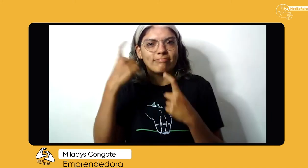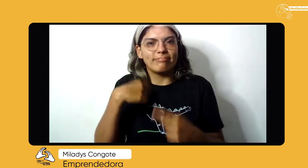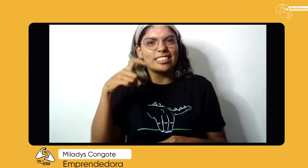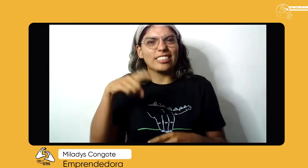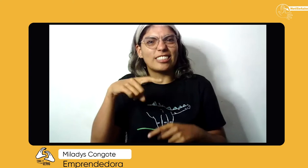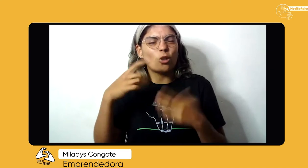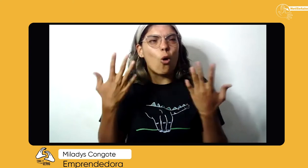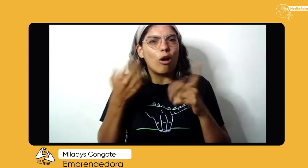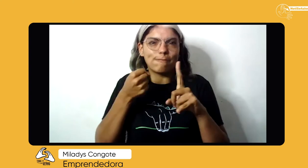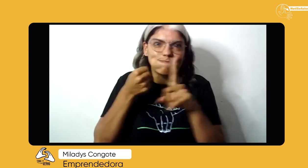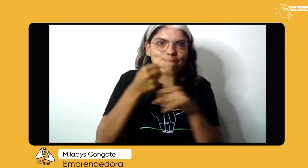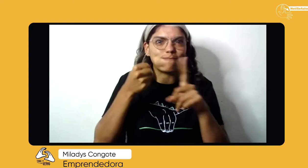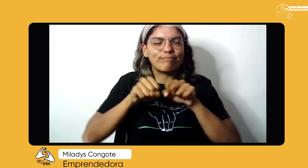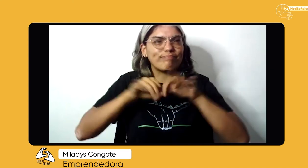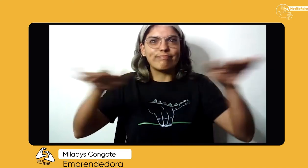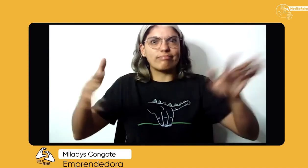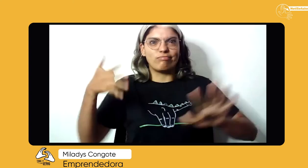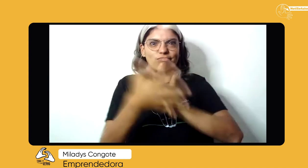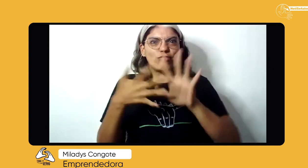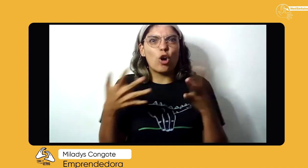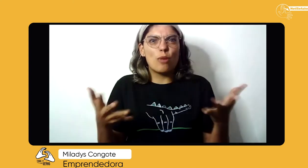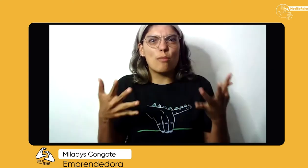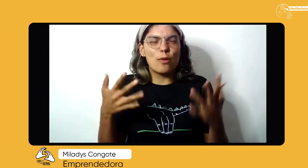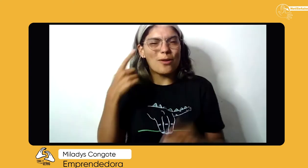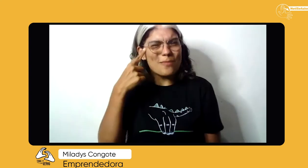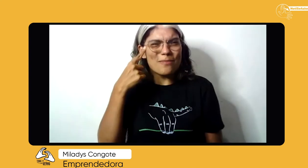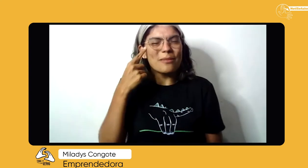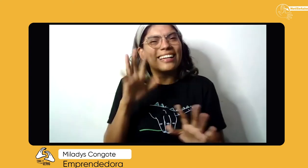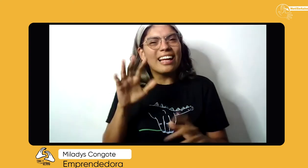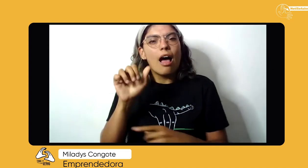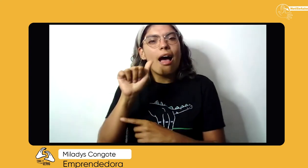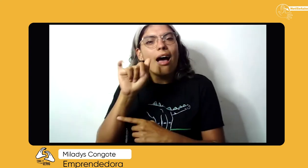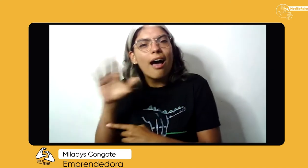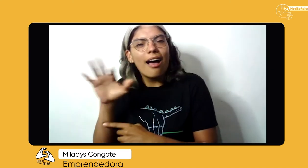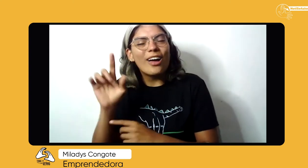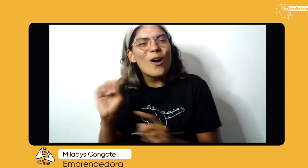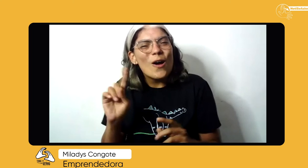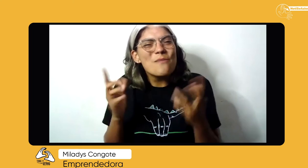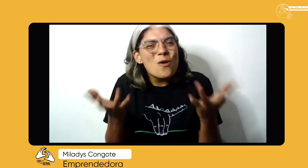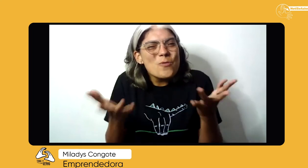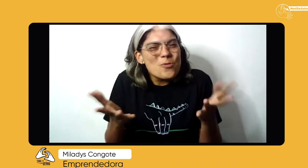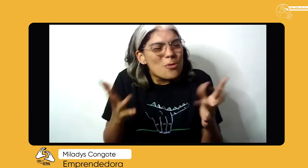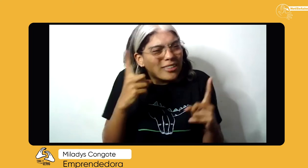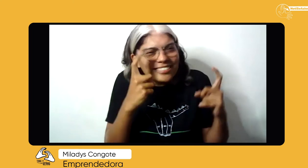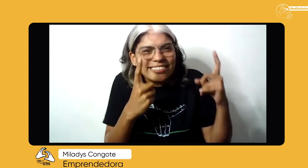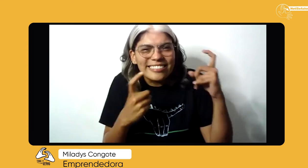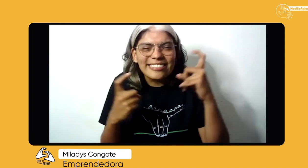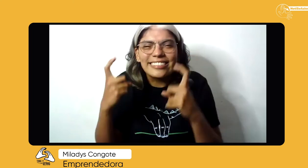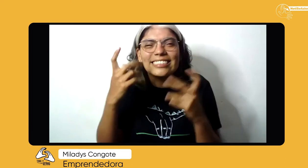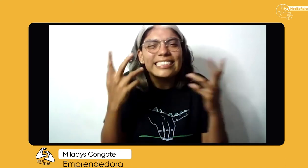idiomas, entonces pensando en esto, queríamos tener un impacto y la difusión de la lengua de señas, no solo